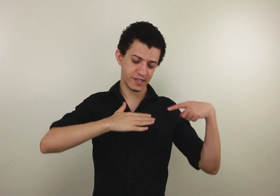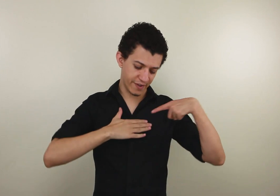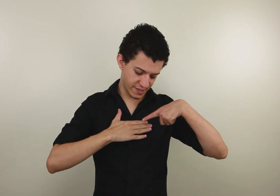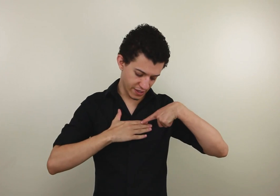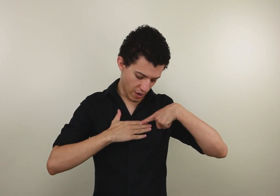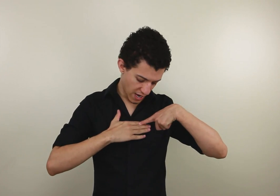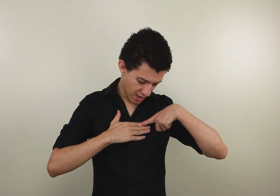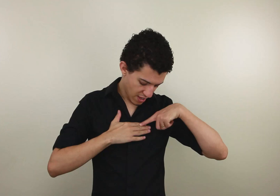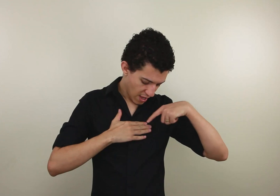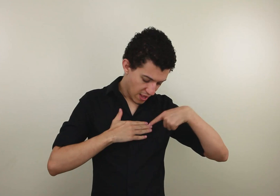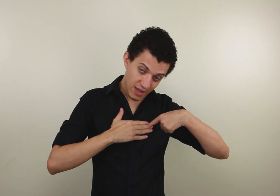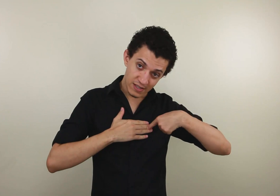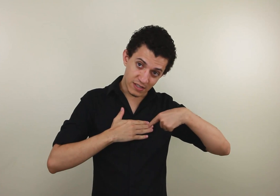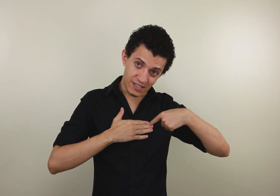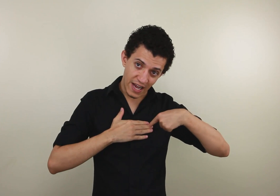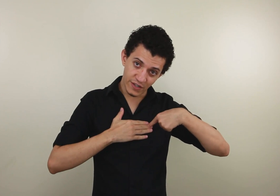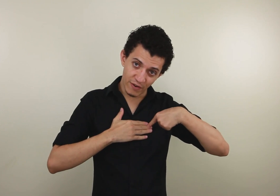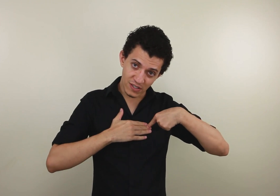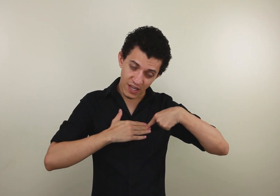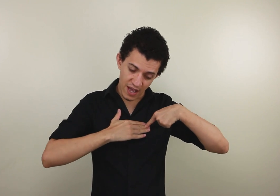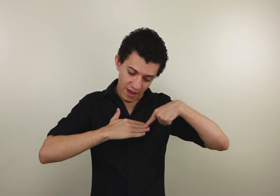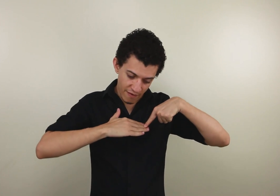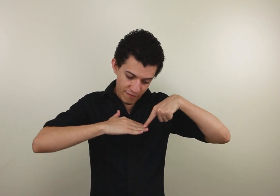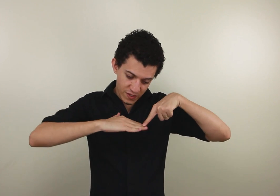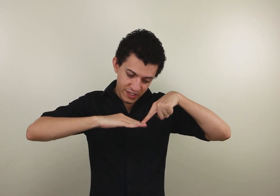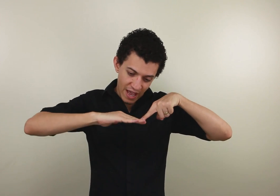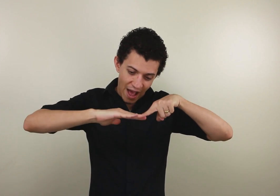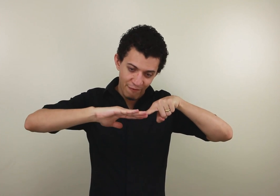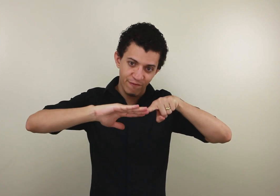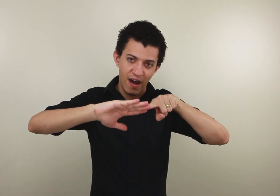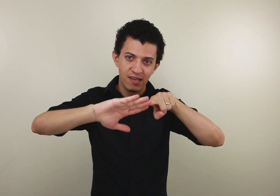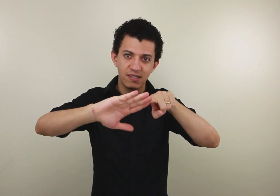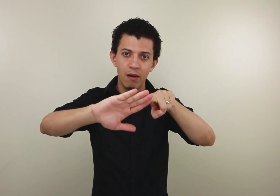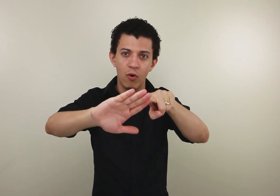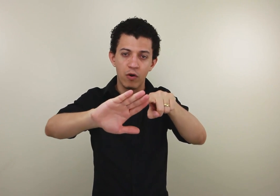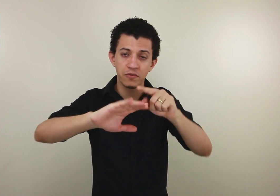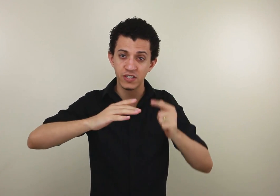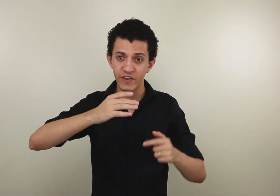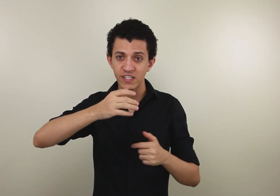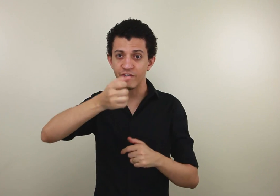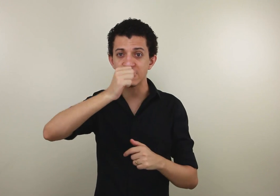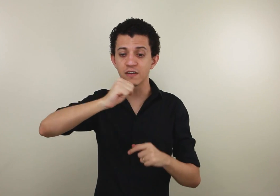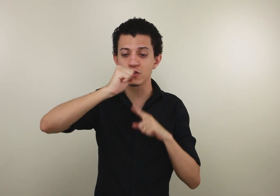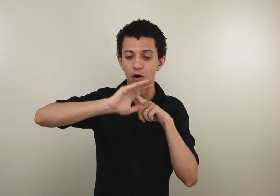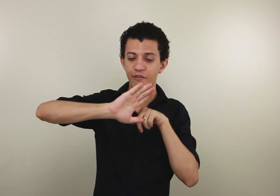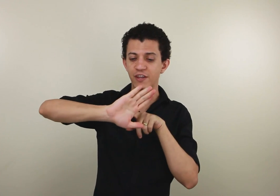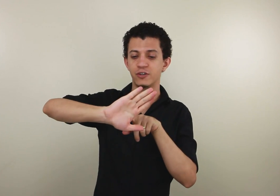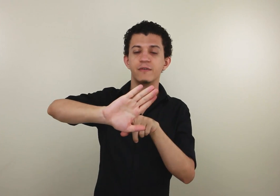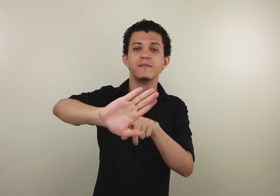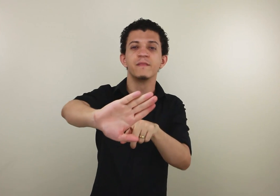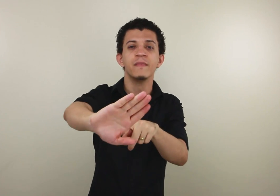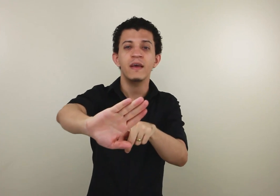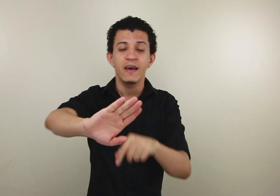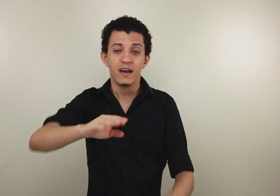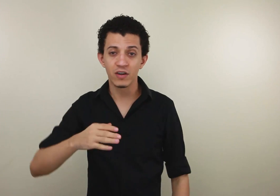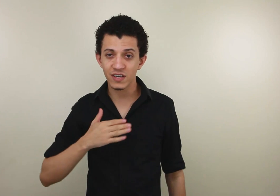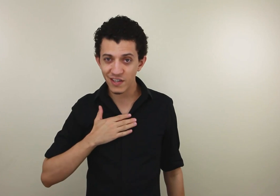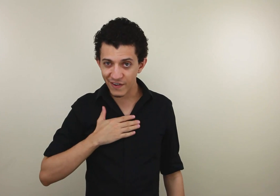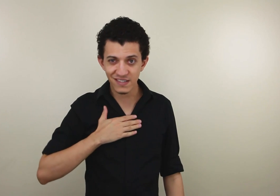você está fazendo é, olha Sai de você Você afasta a mão É como se você estivesse se afastando do sorvete Então, se você faz